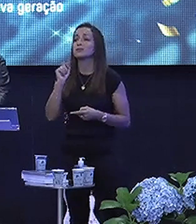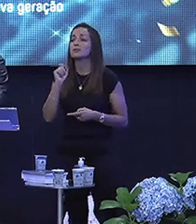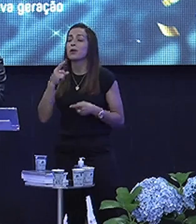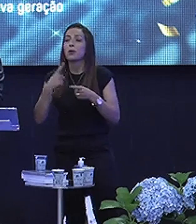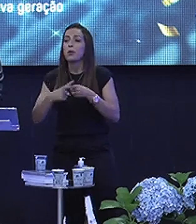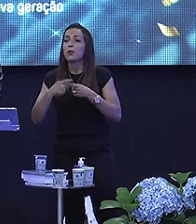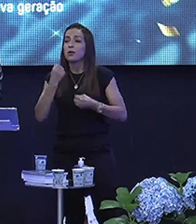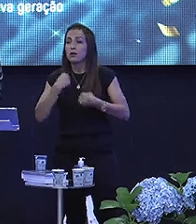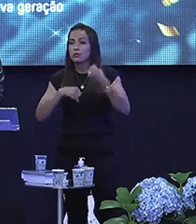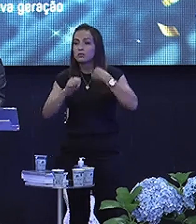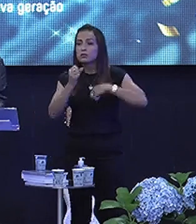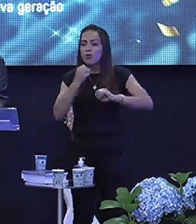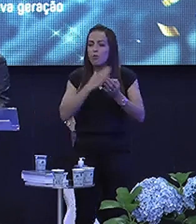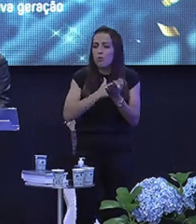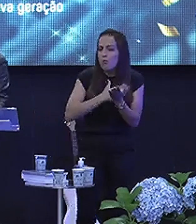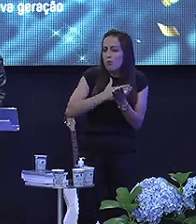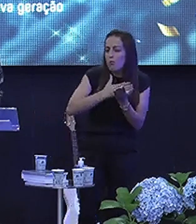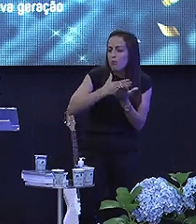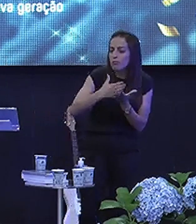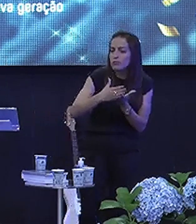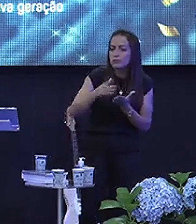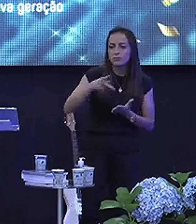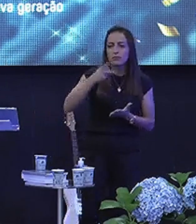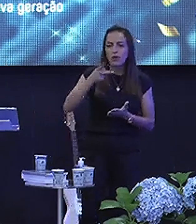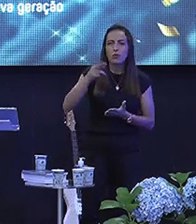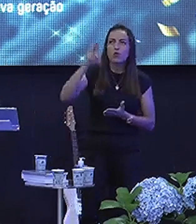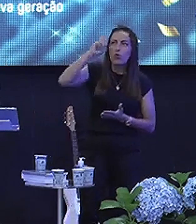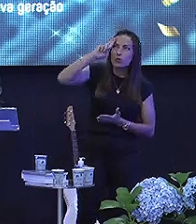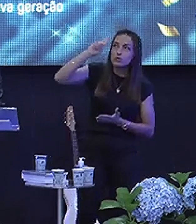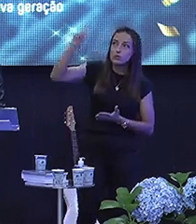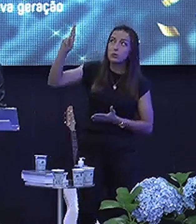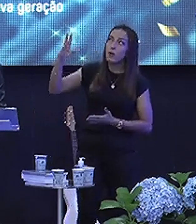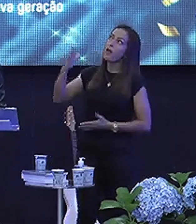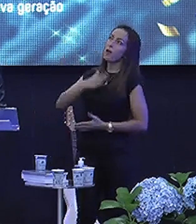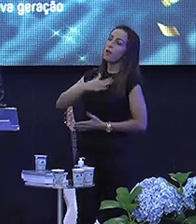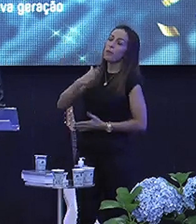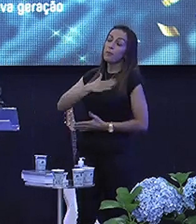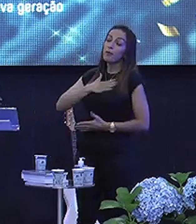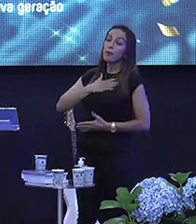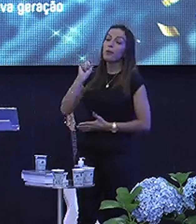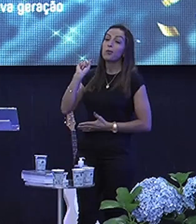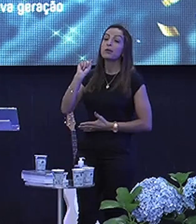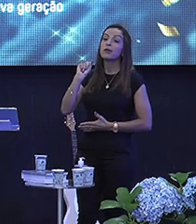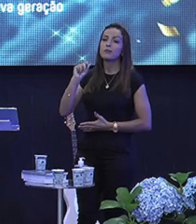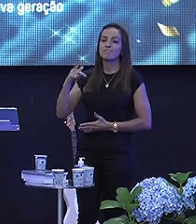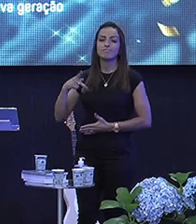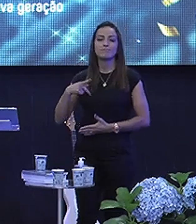o Salmo 23 Começa Dizendo O Senhor É o meu Pastor